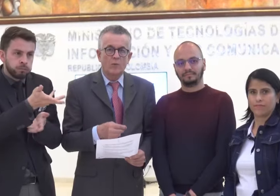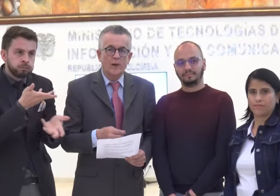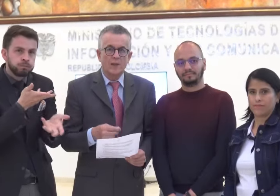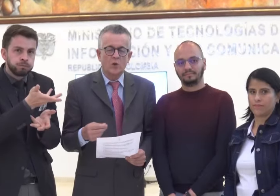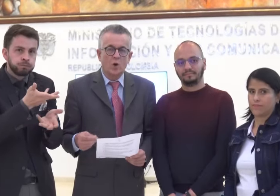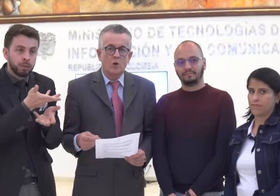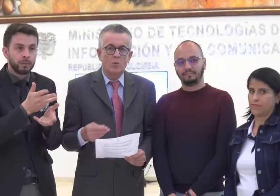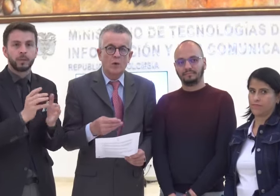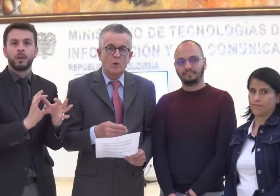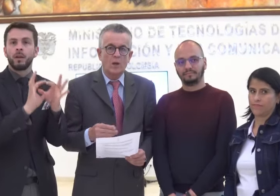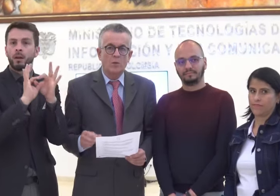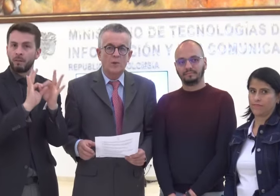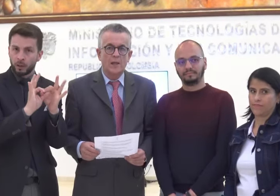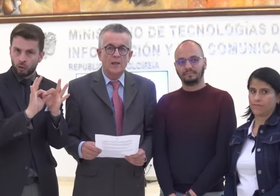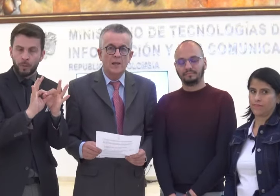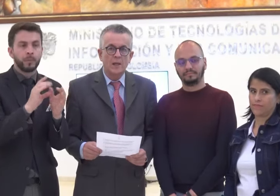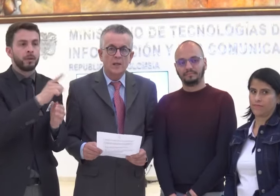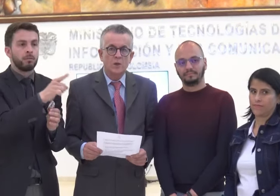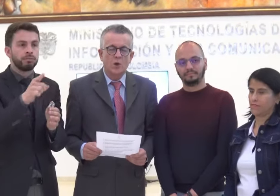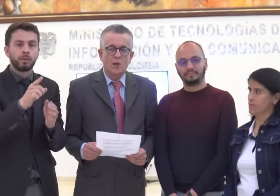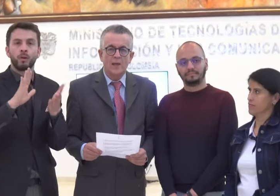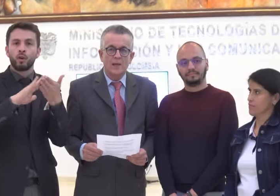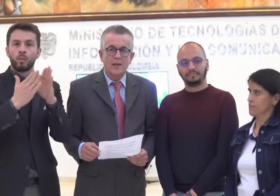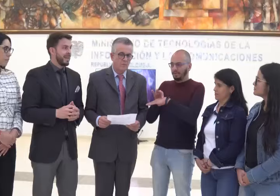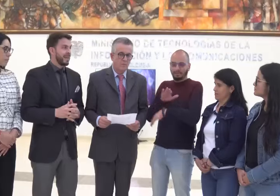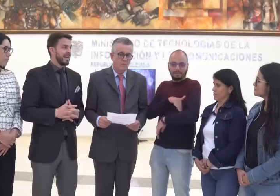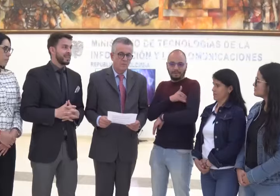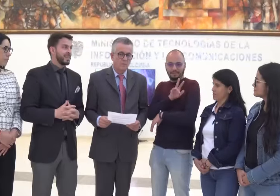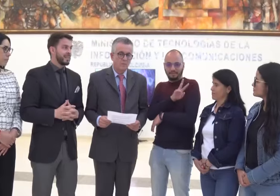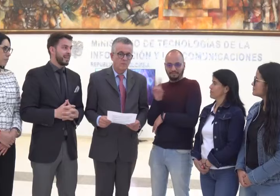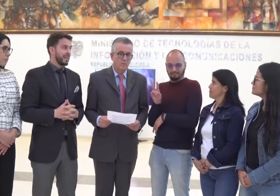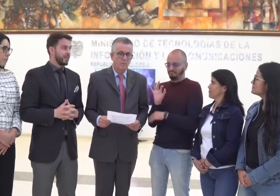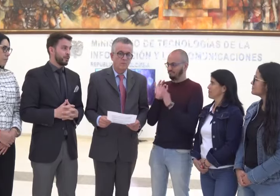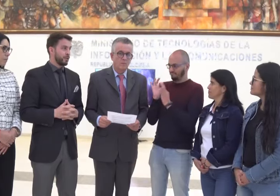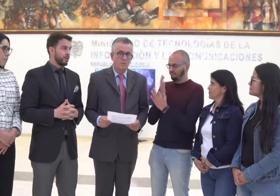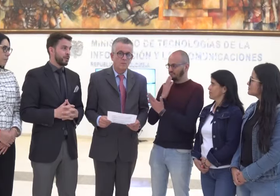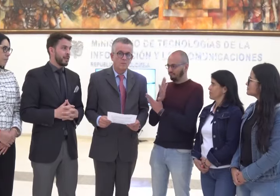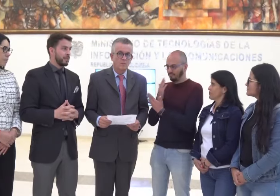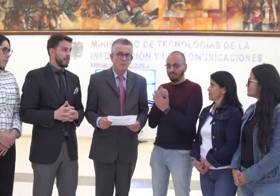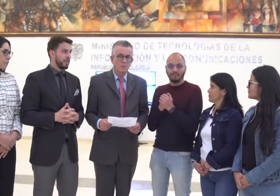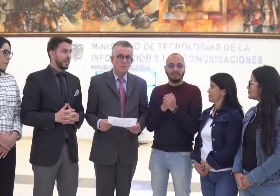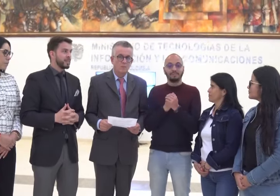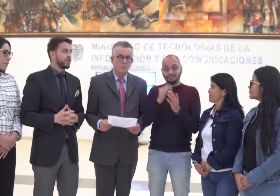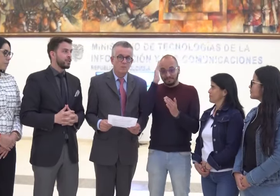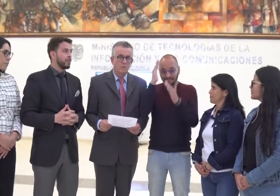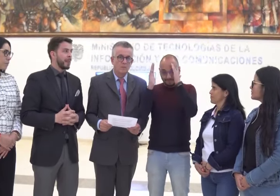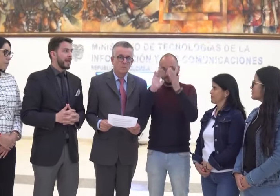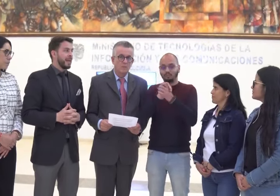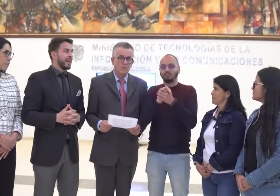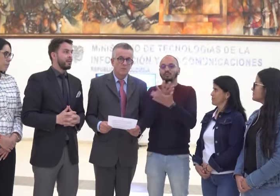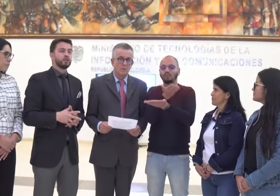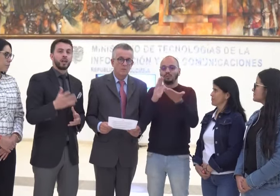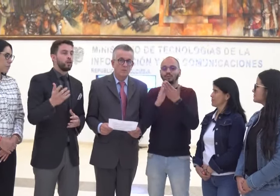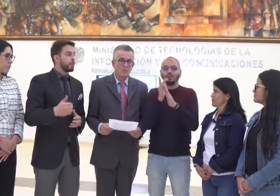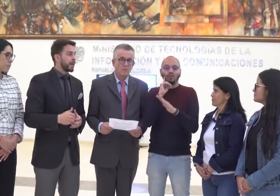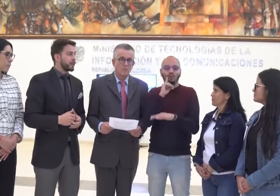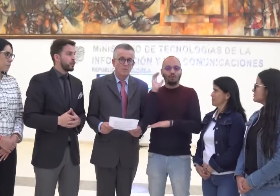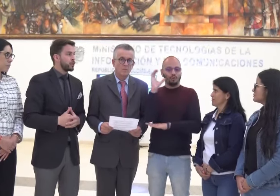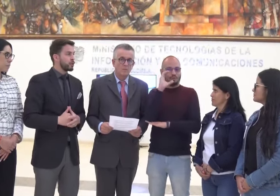con FENASCOL como con la comunidad sorda. Gracias al doctor y al viceministro. Un saludo para todos